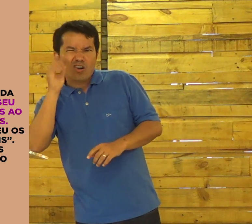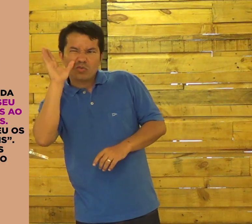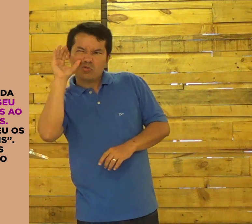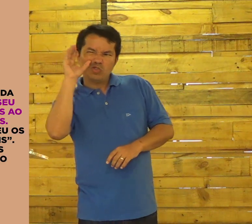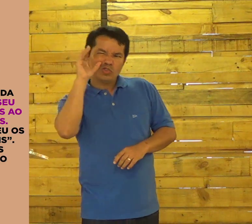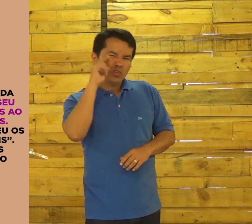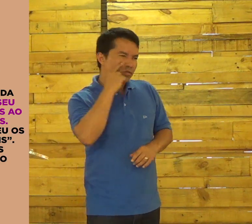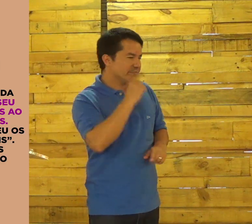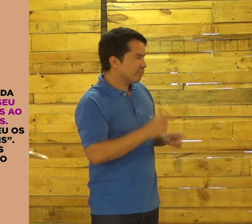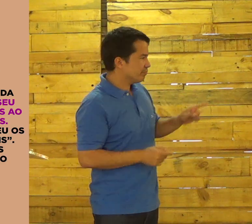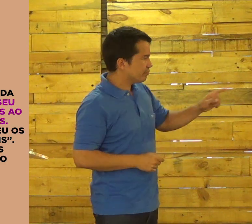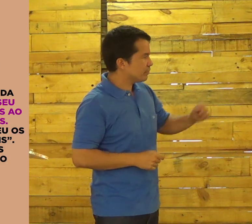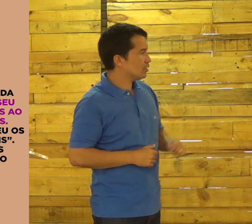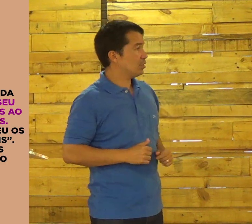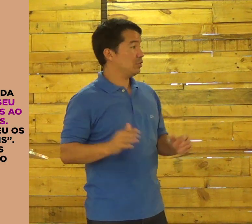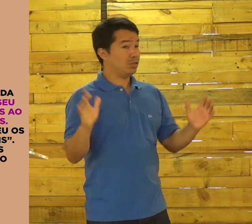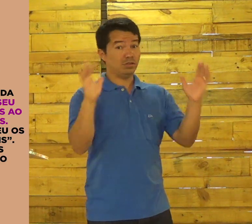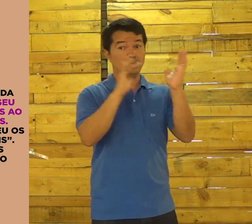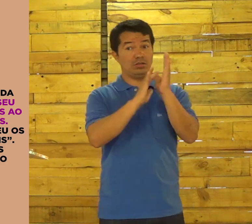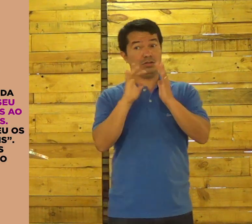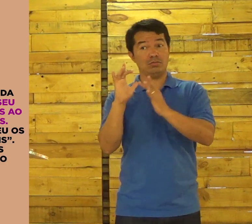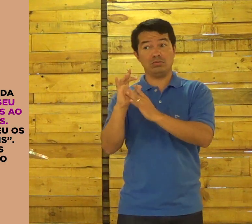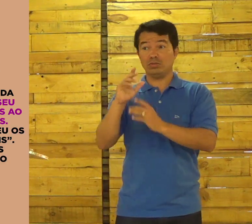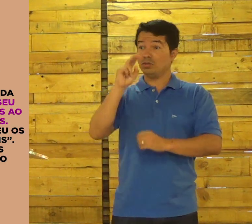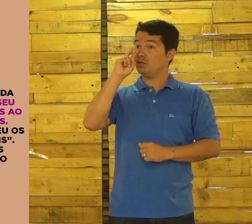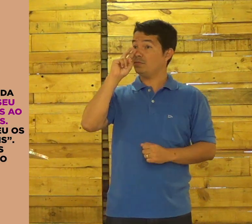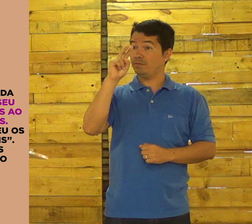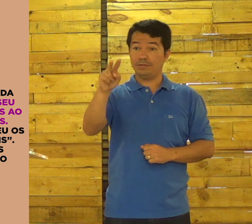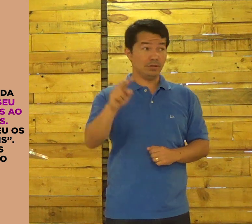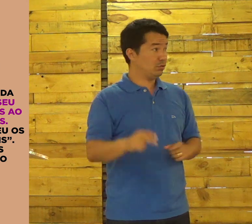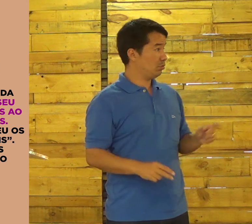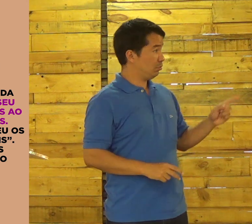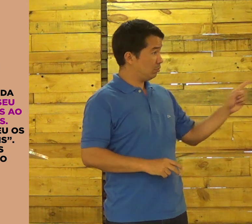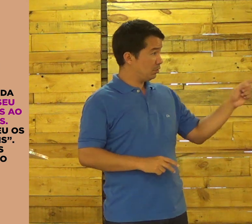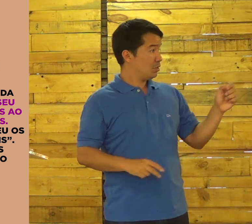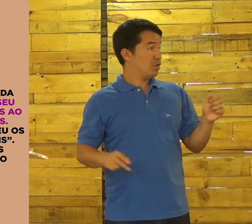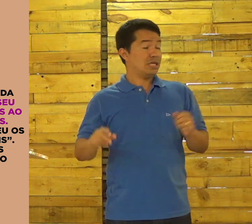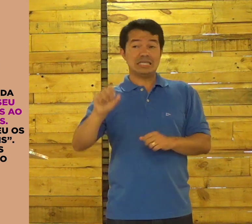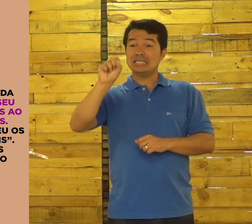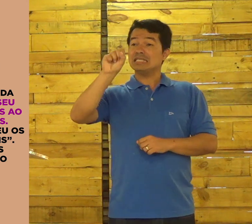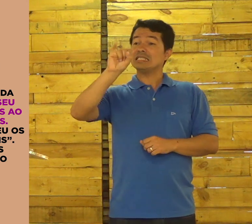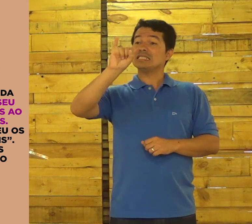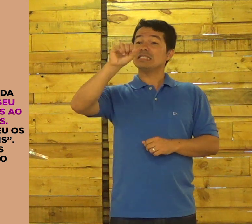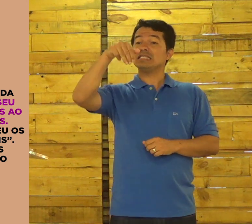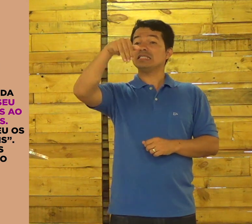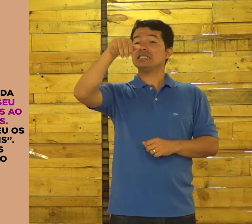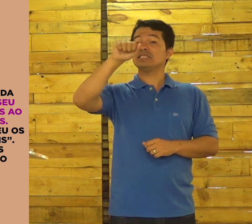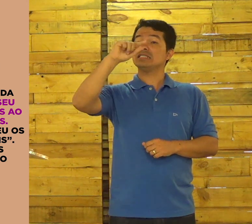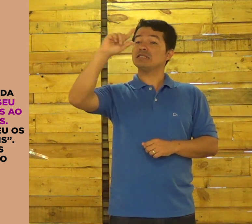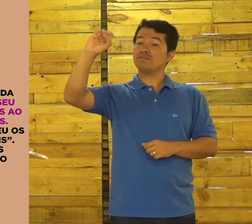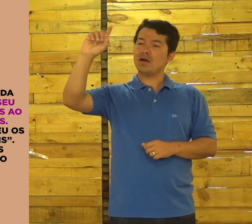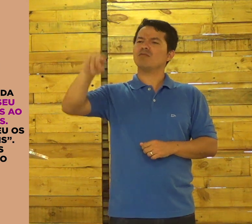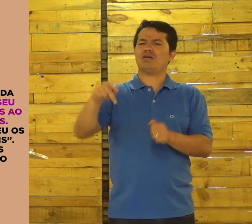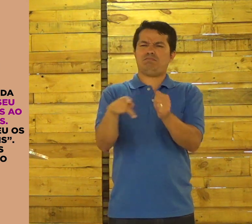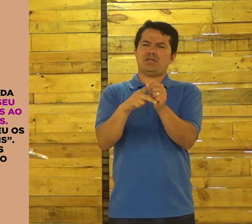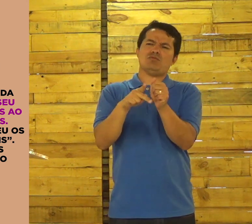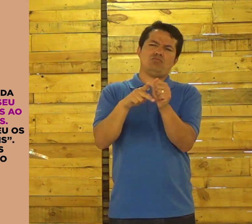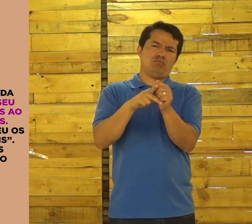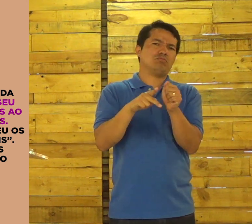Veja lá, que curioso. Jesus viu Simão, é